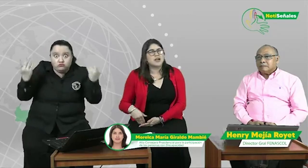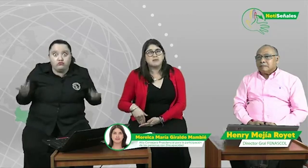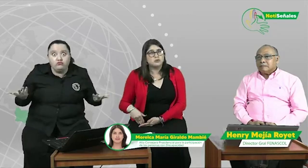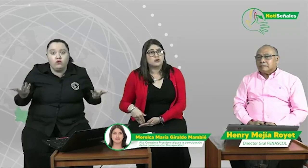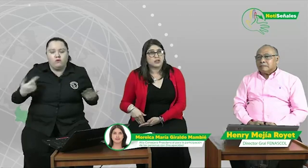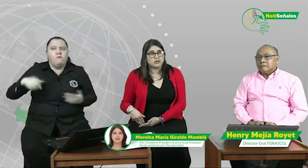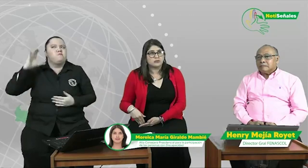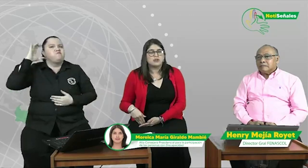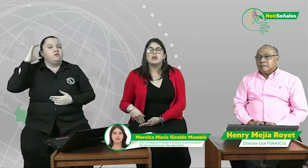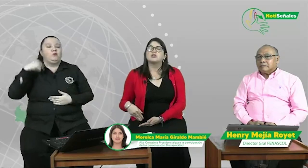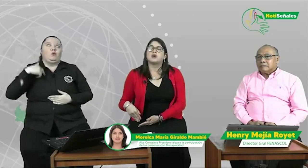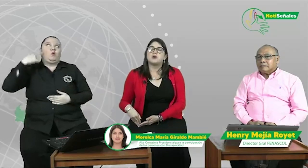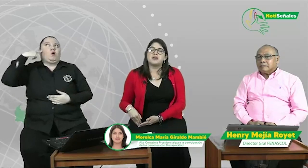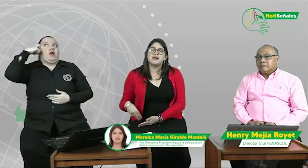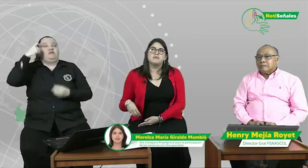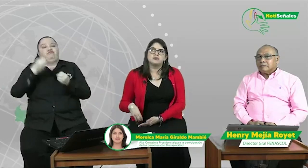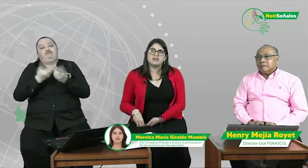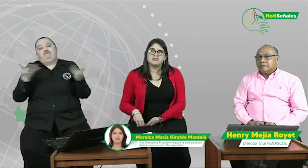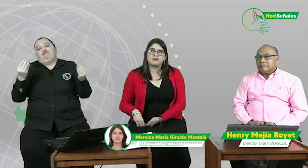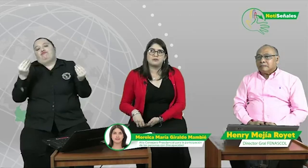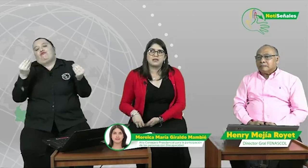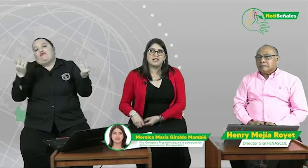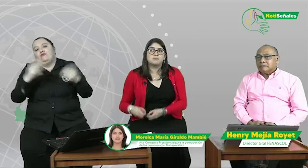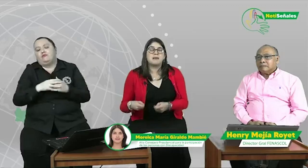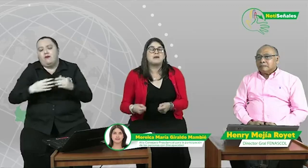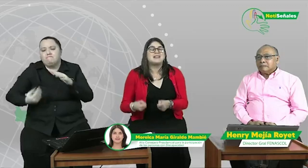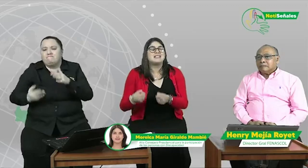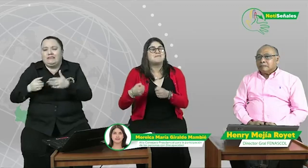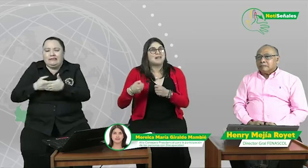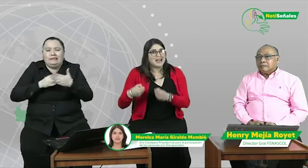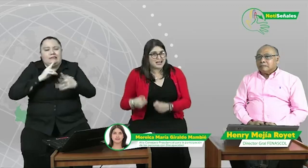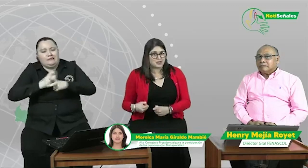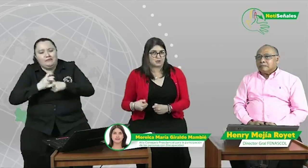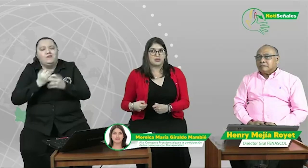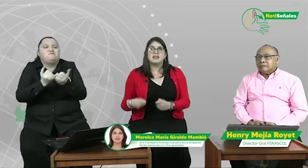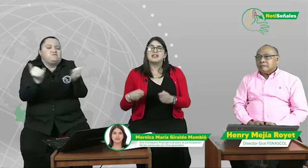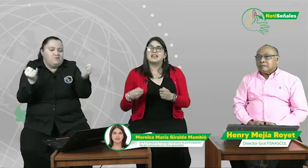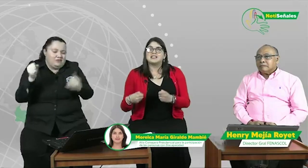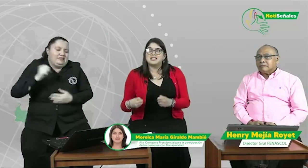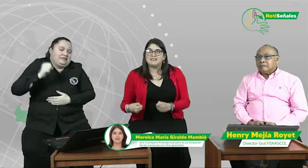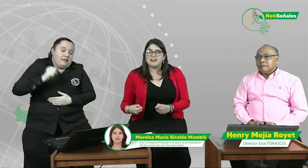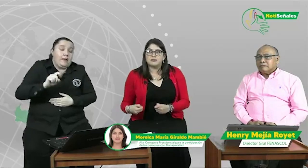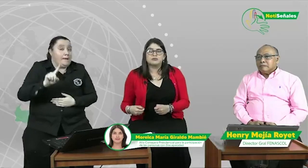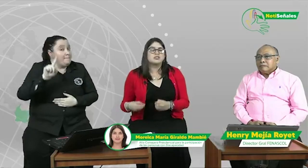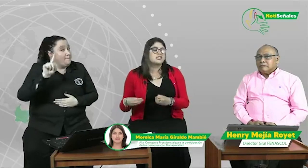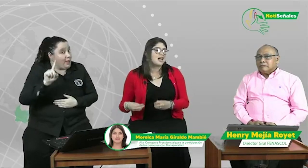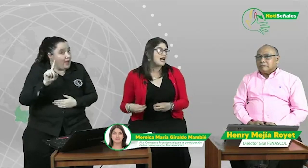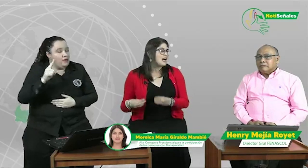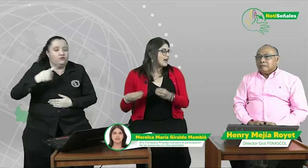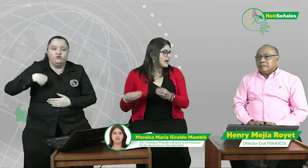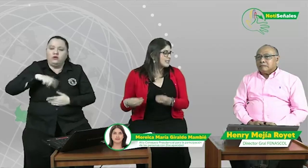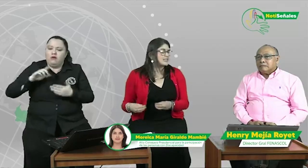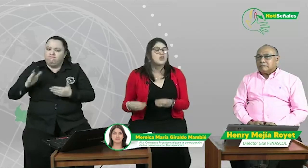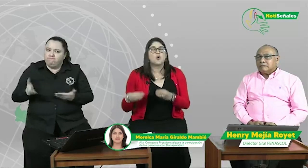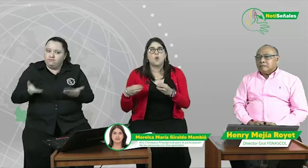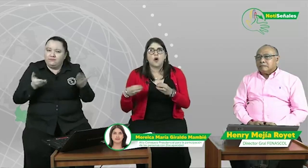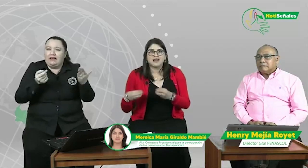muchos retos, todavía hay muchas dificultades, pero el simple hecho que llevemos ya casi cuatro